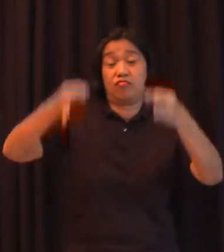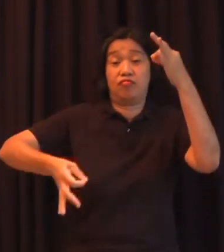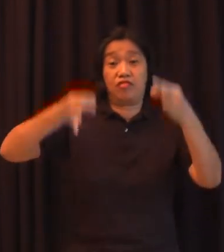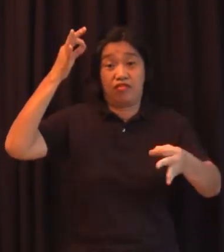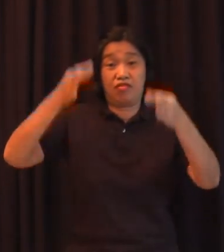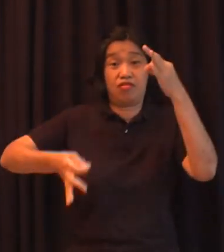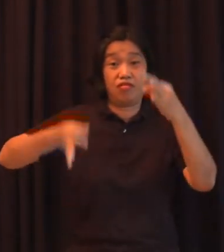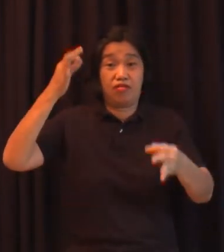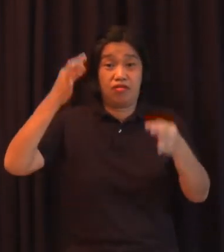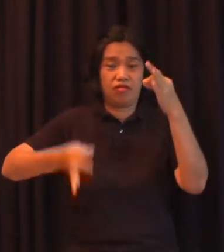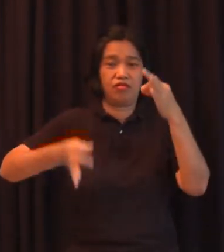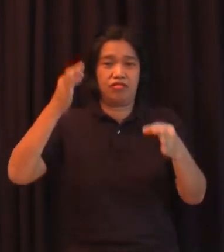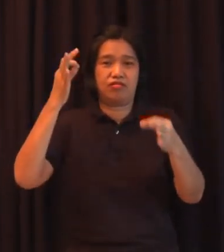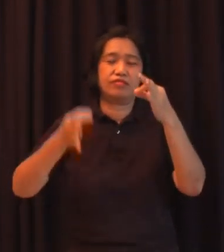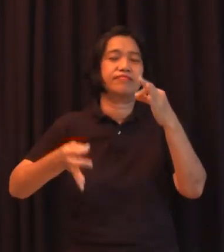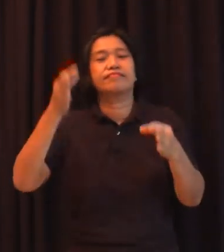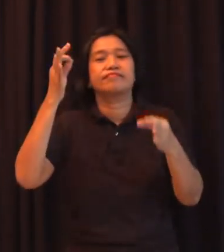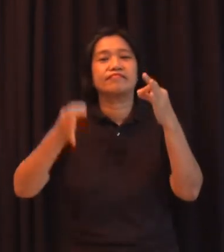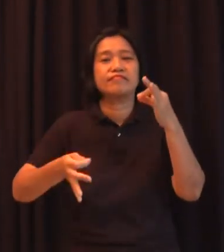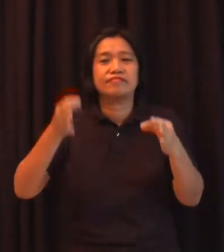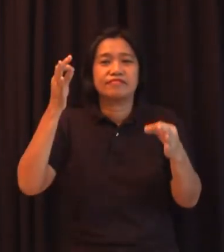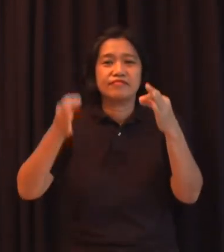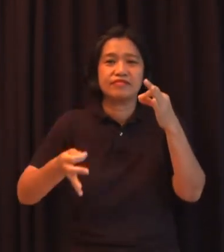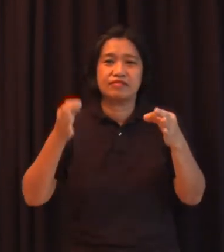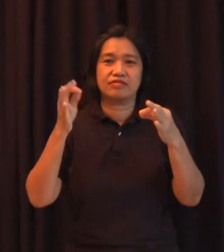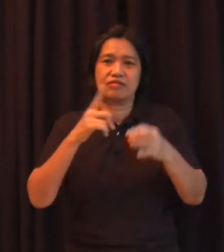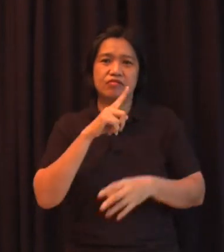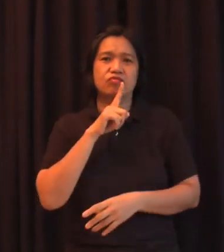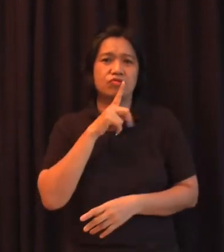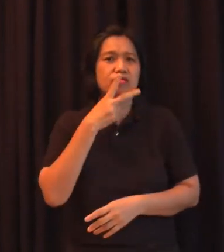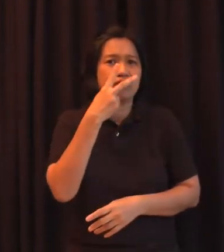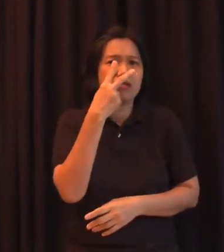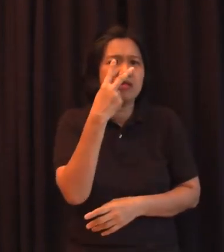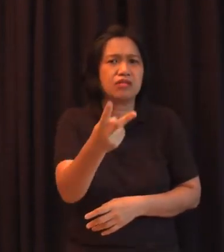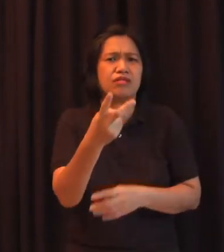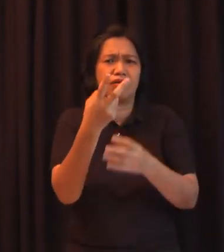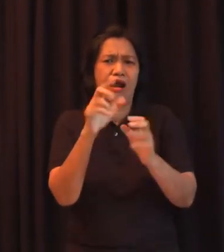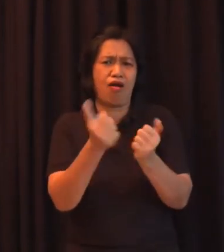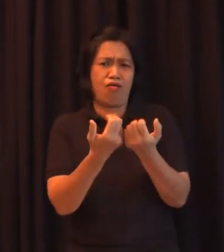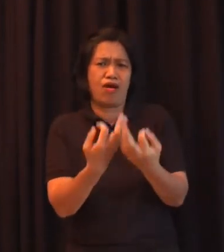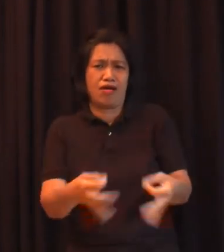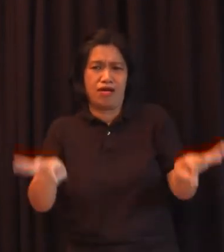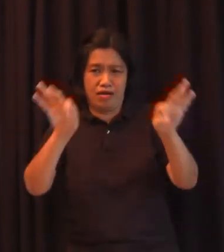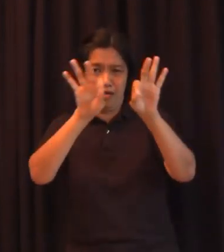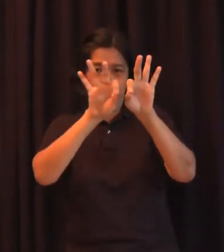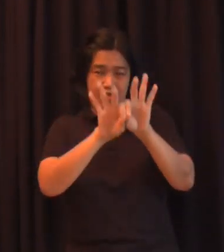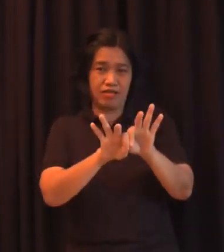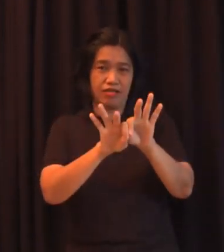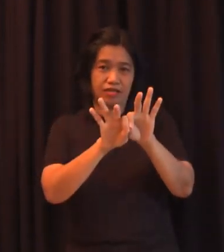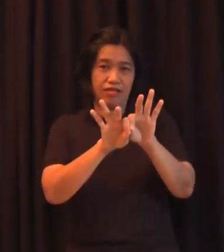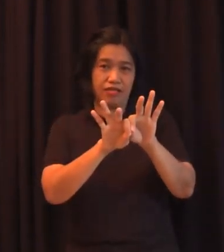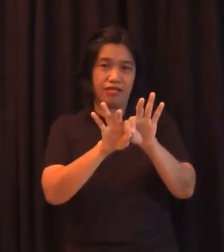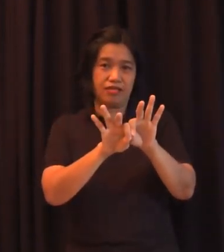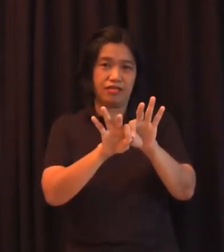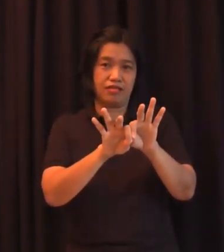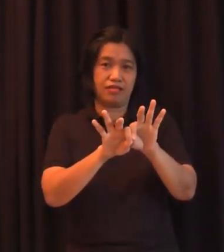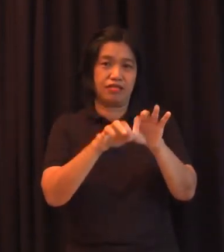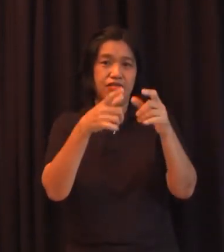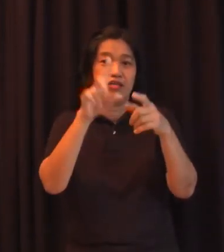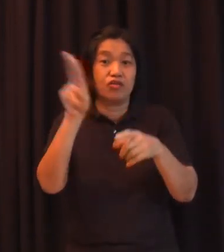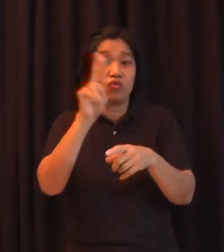abugas siya nakita niya kung gaano kahalagan sa wikang naiintindihan ng taong bayan